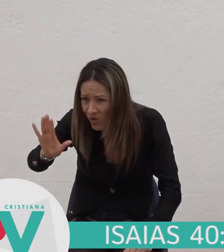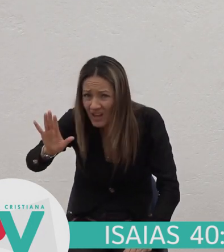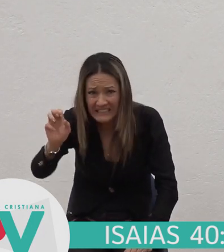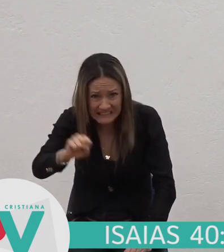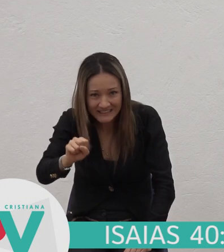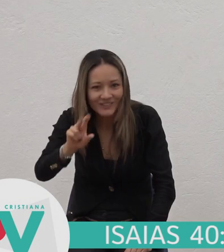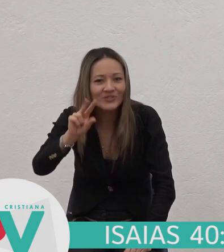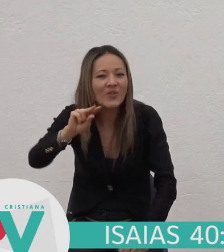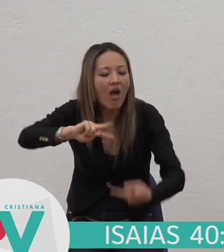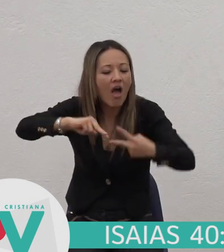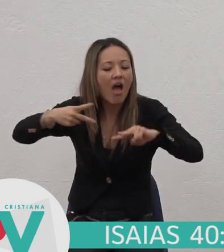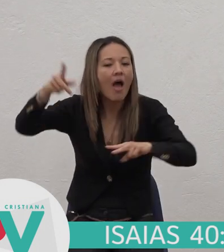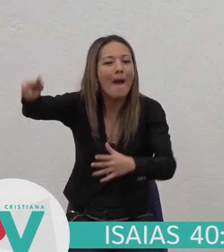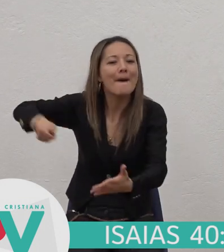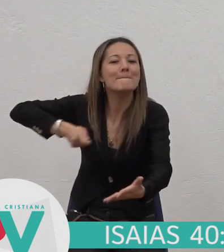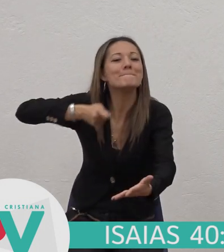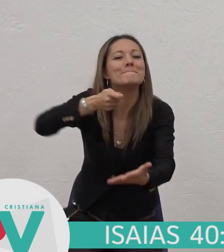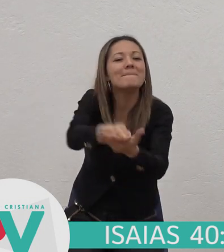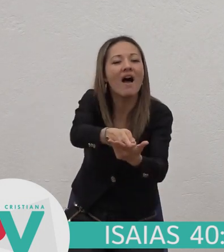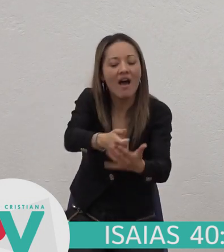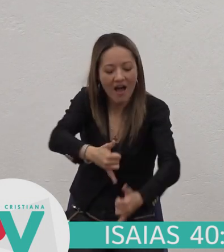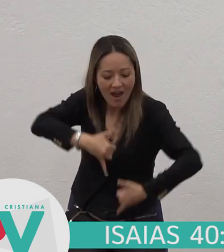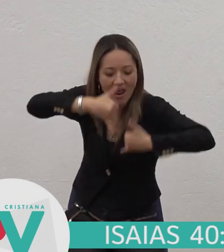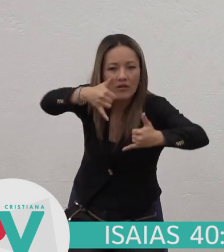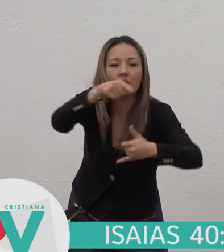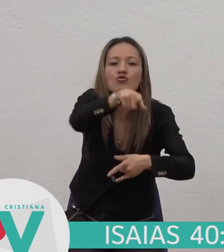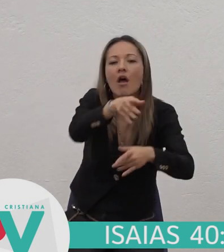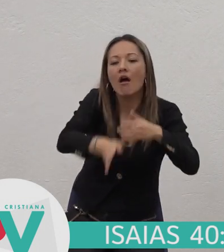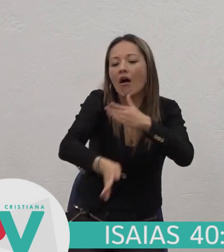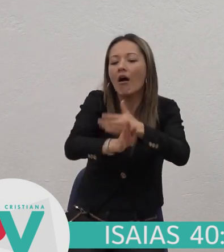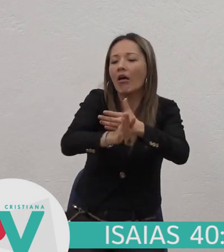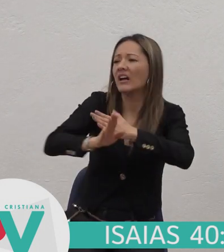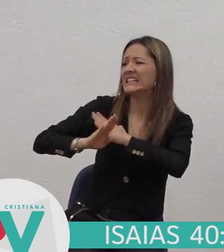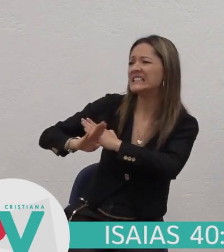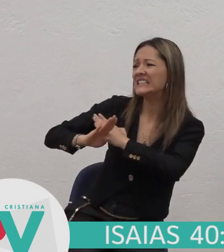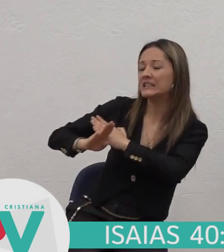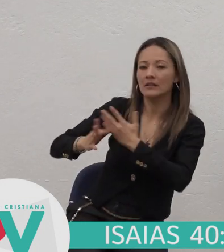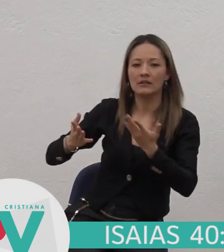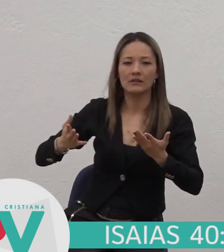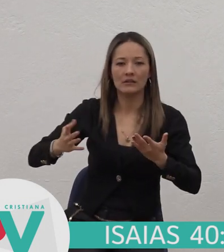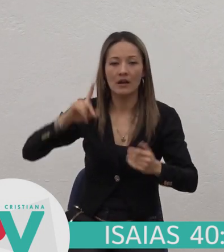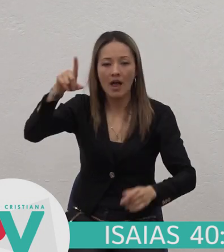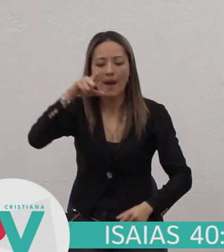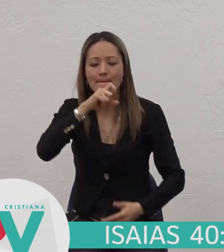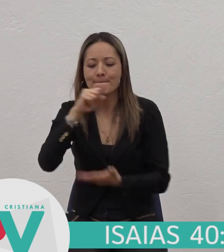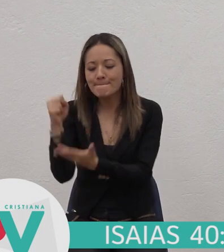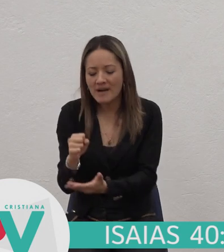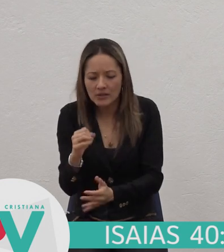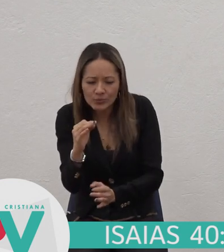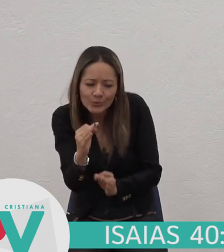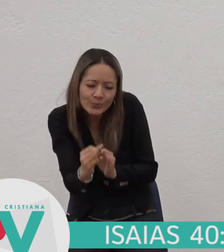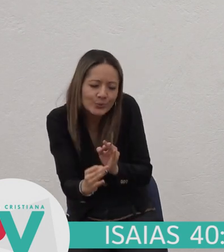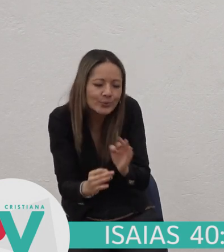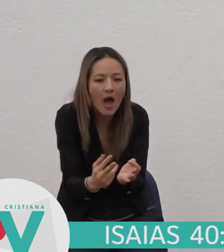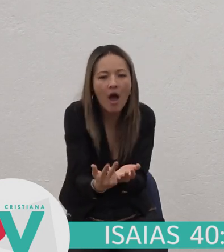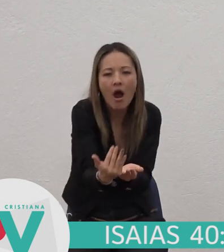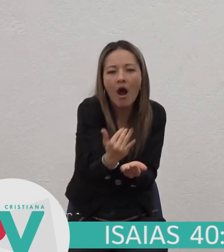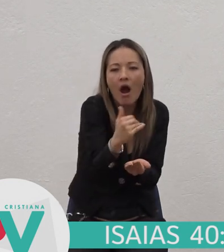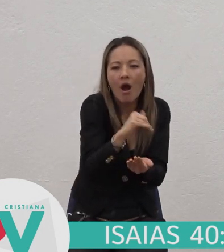con recompensa Y se sigue resistiendo Como pastor Apacentará Su rebaño En su brazo Llevará los